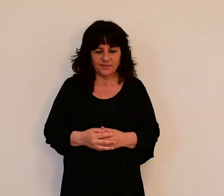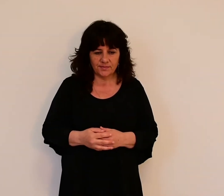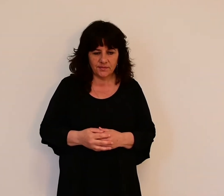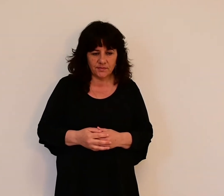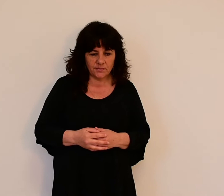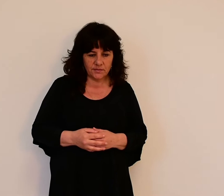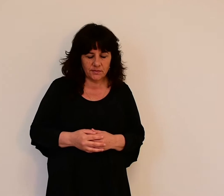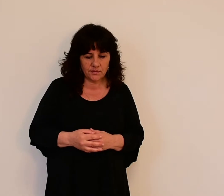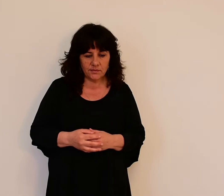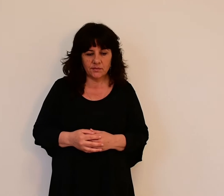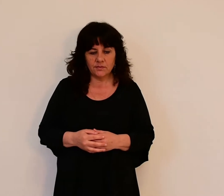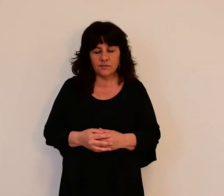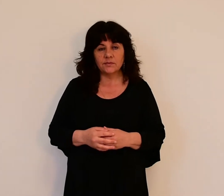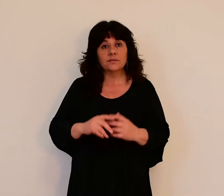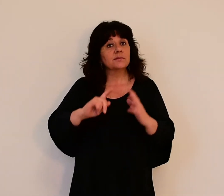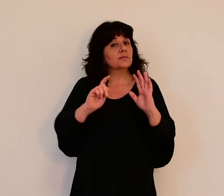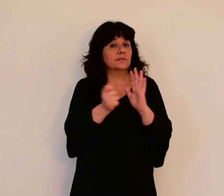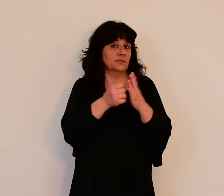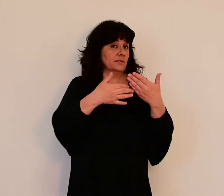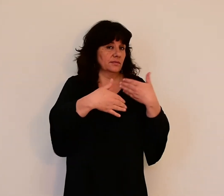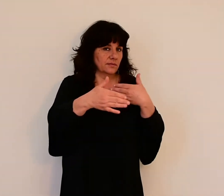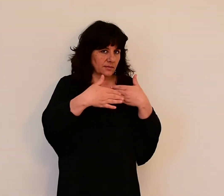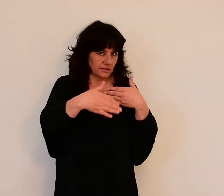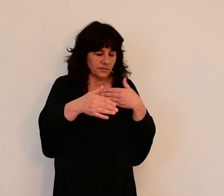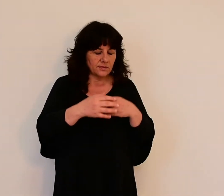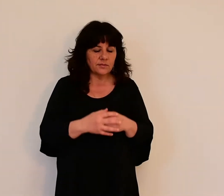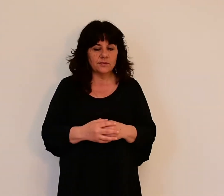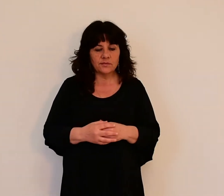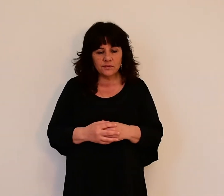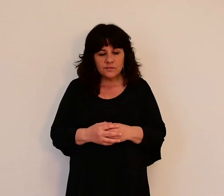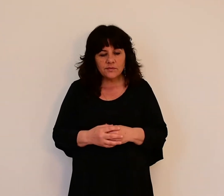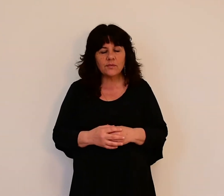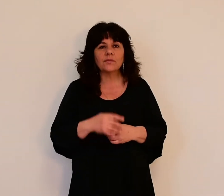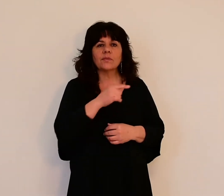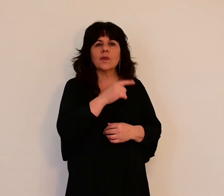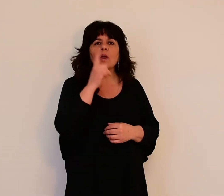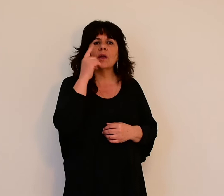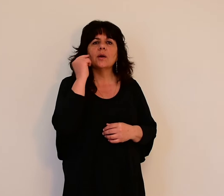En ces jours-là, le Seigneur parlait à Abraham dans une vision.